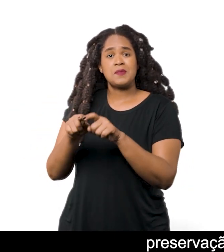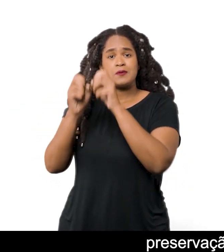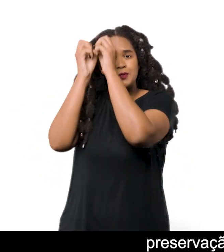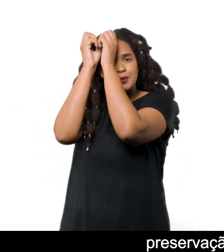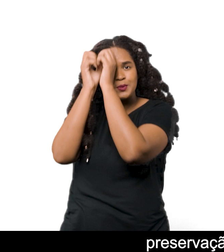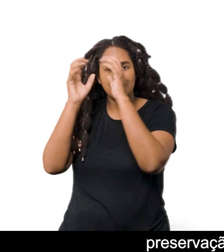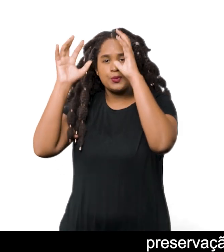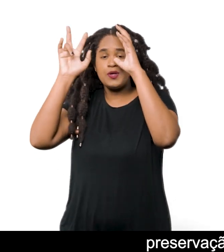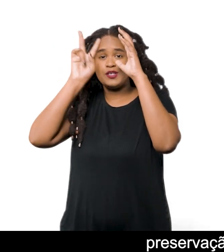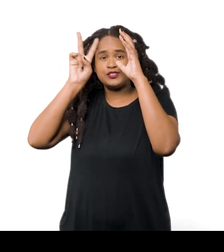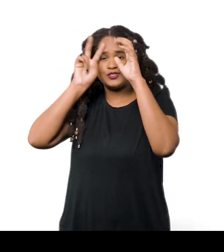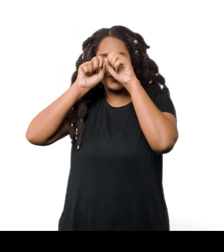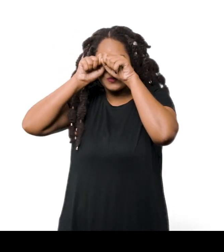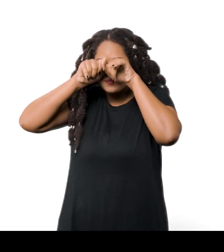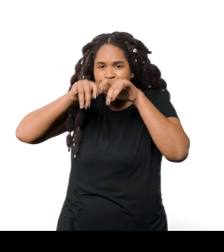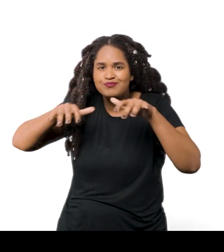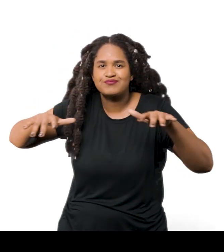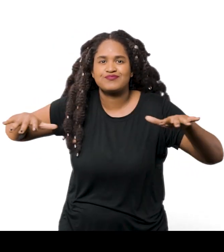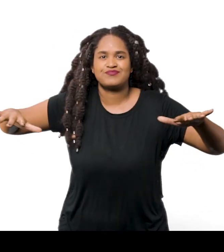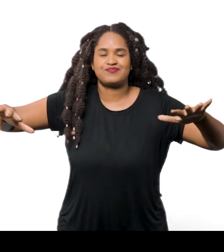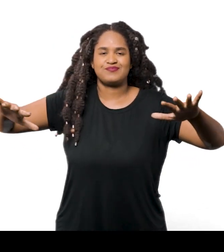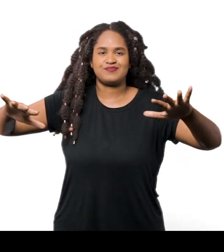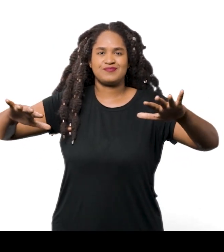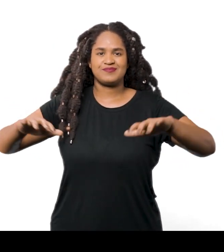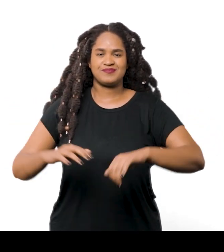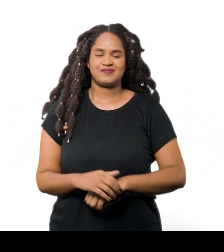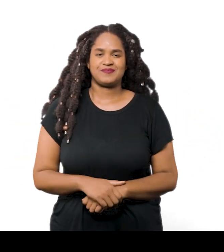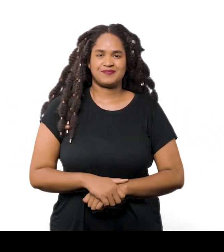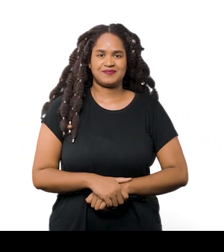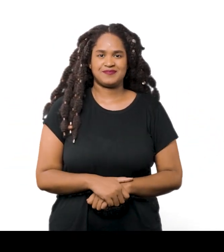memórias e histórias, fazeres e saberes